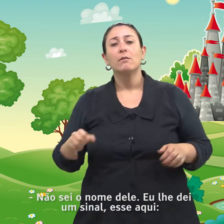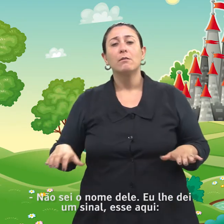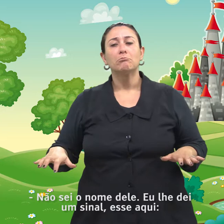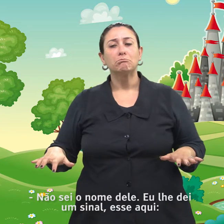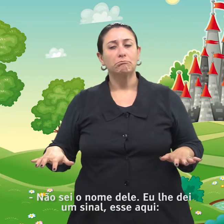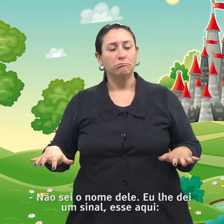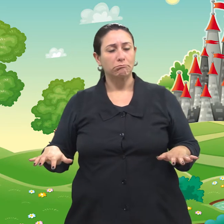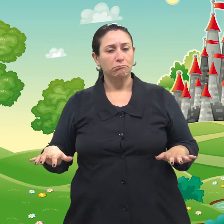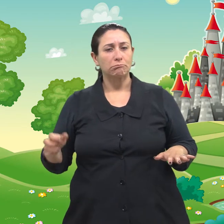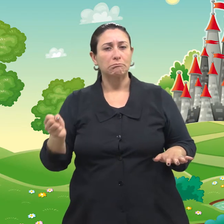aqui.